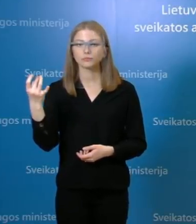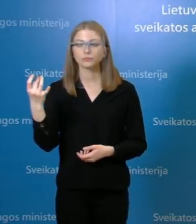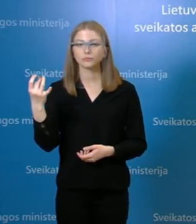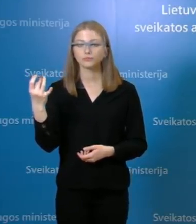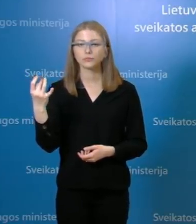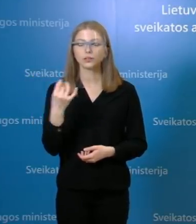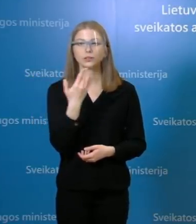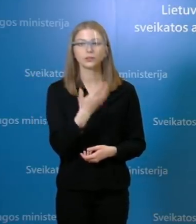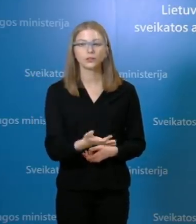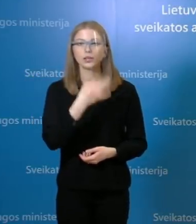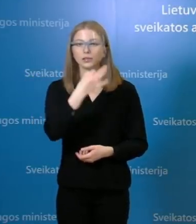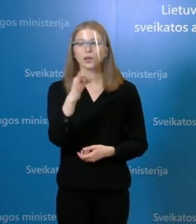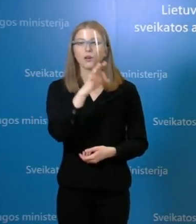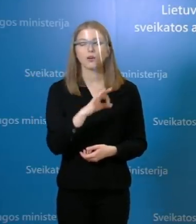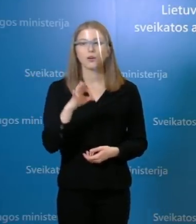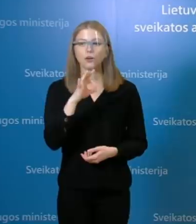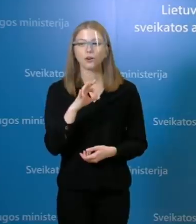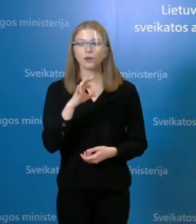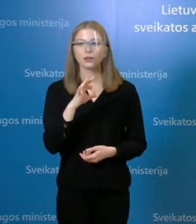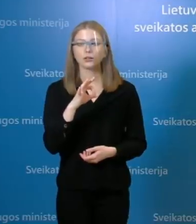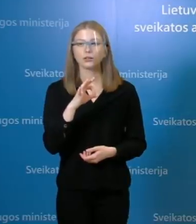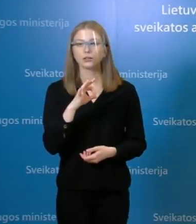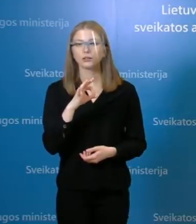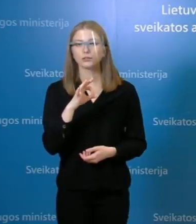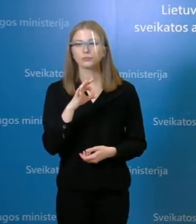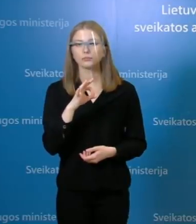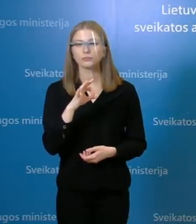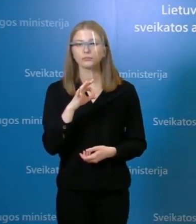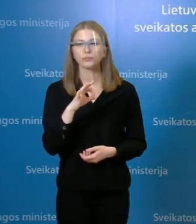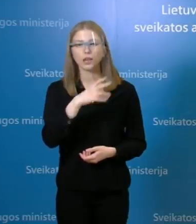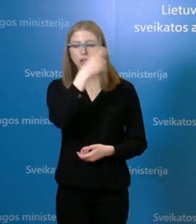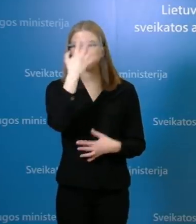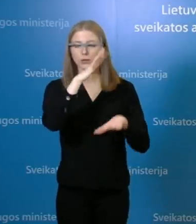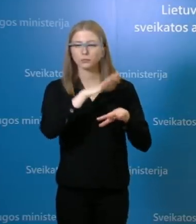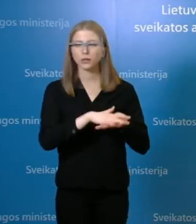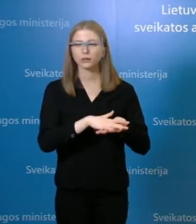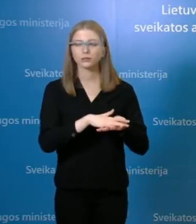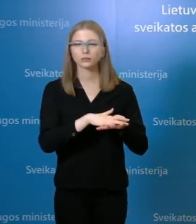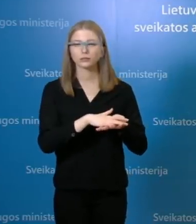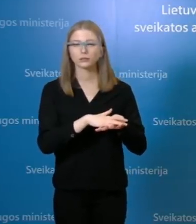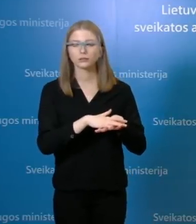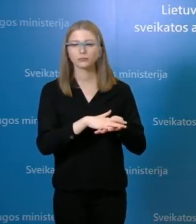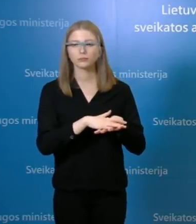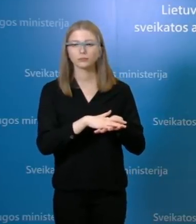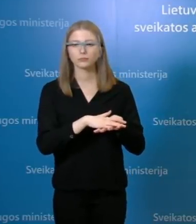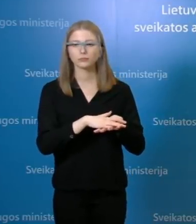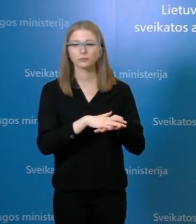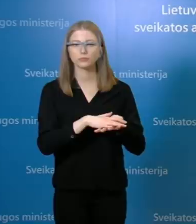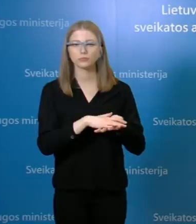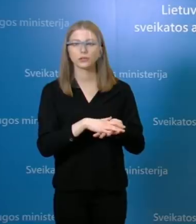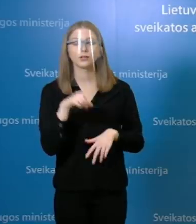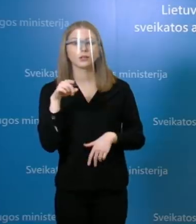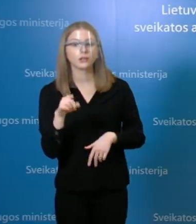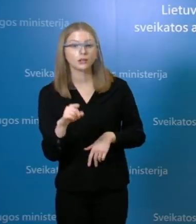jūs minėjote tokias vietas kaip Beriumai, Lietuvos bankas, tai tik norėjom komentaro ar Jumnekelę nerimo, jog, na, tai yra didelės arba